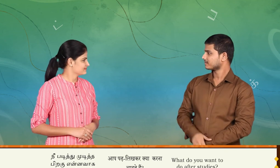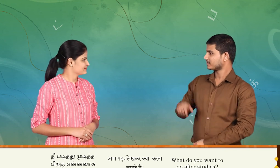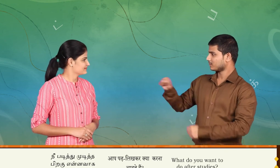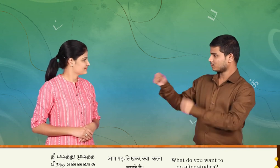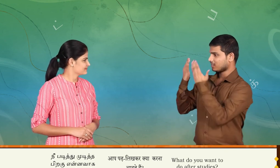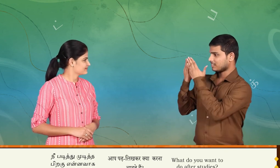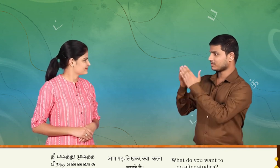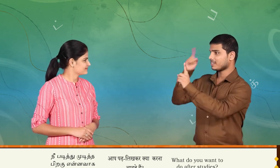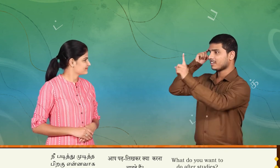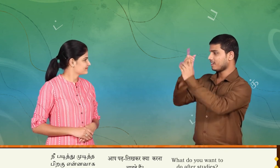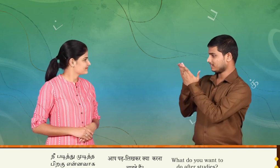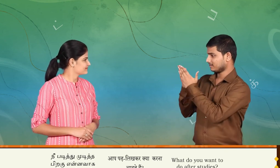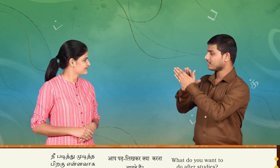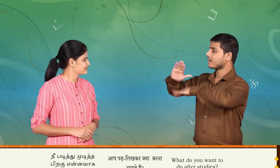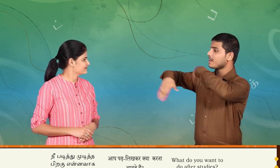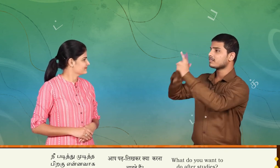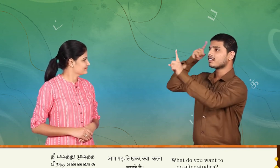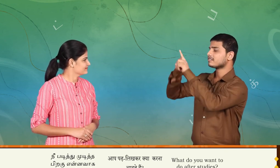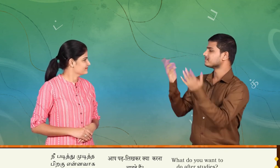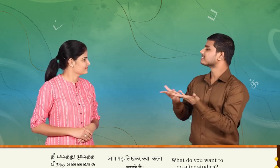நீ படித்து முடித்த பேரகு என்னு வாக விறும்புகிறாய்